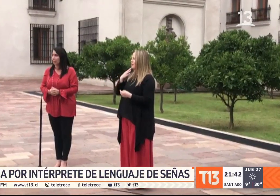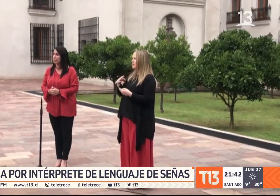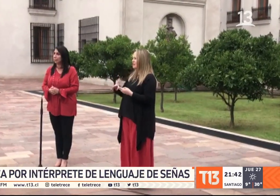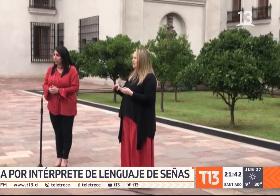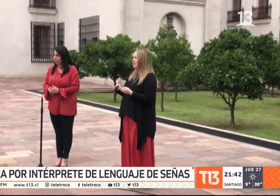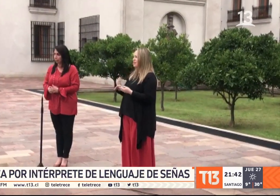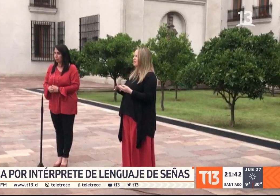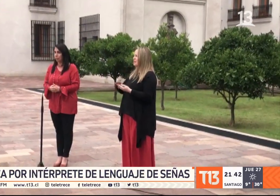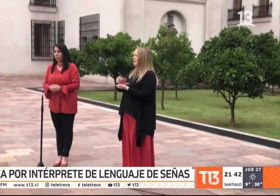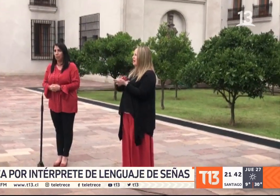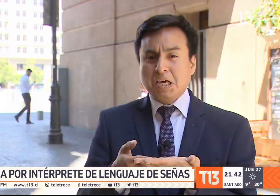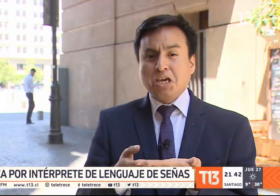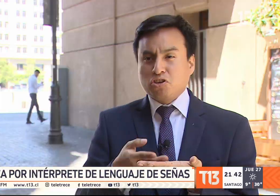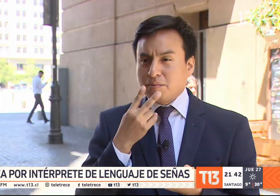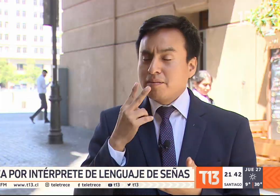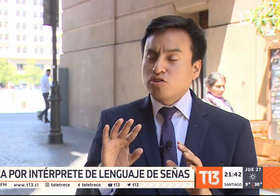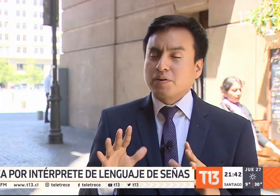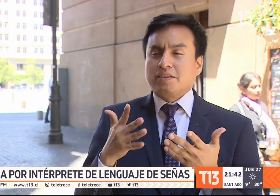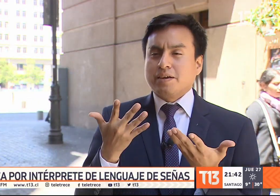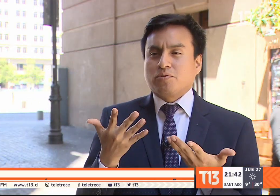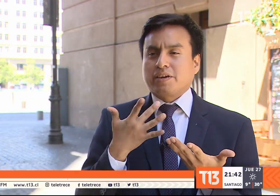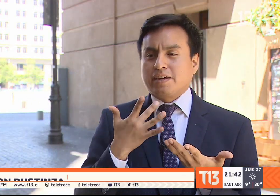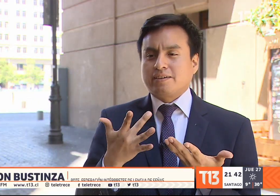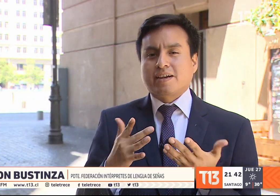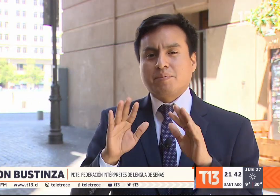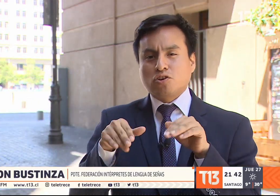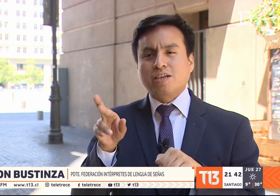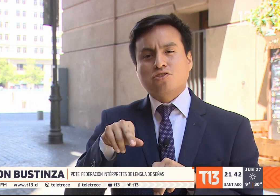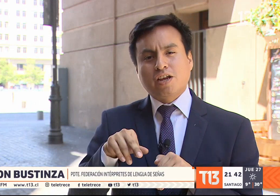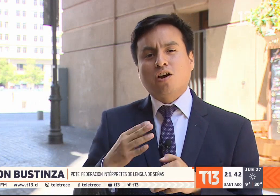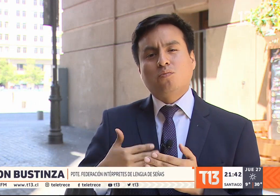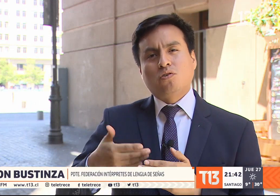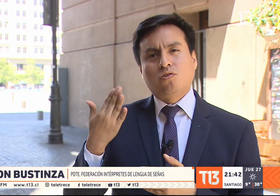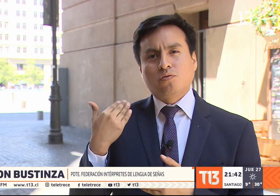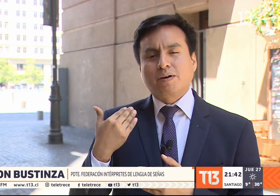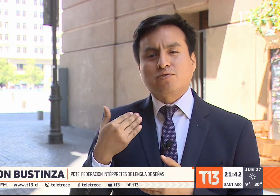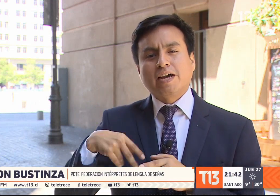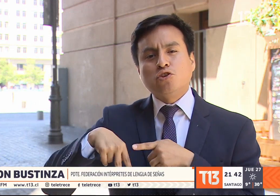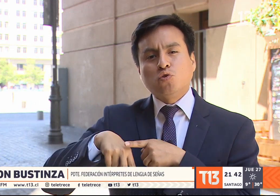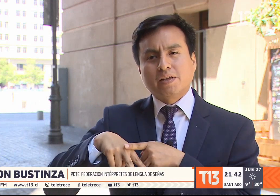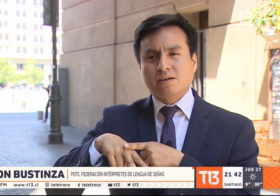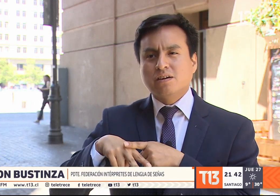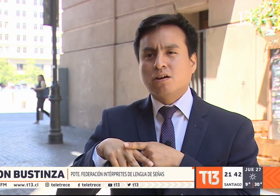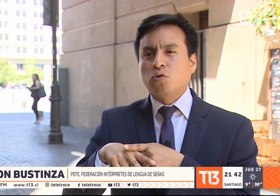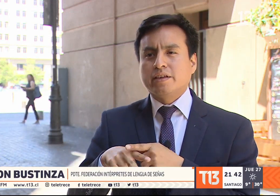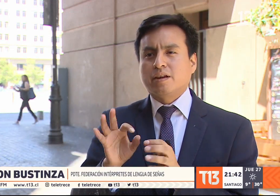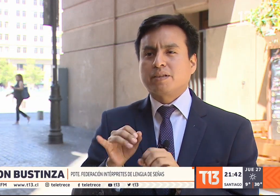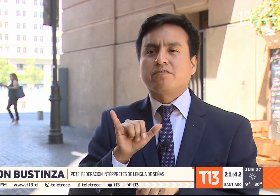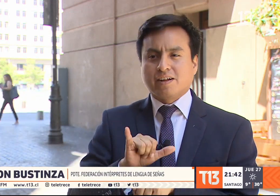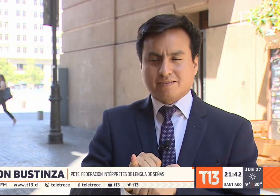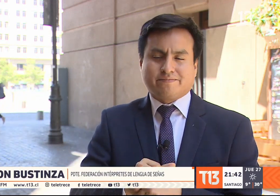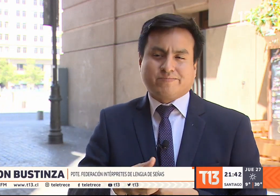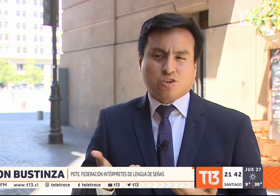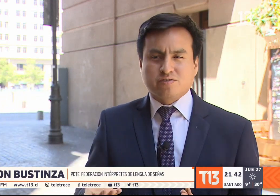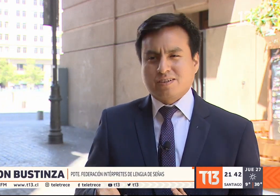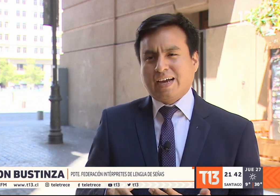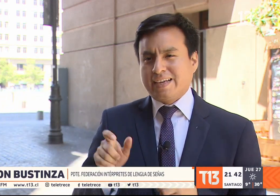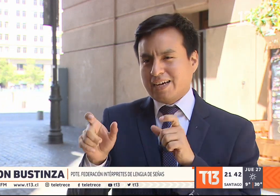errores. Yo también me sorprendí porque se repitió la historia como pasó en el Ñuble, como un intérprete falso. Entonces la gente